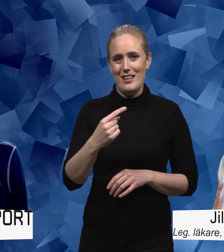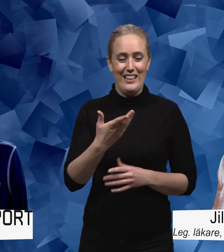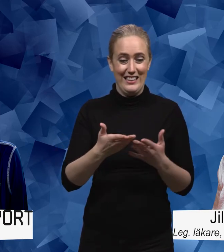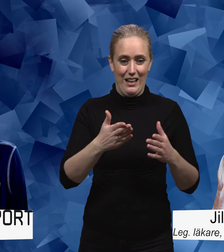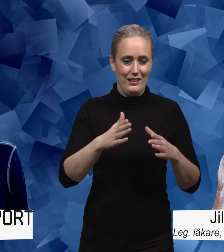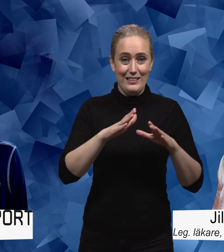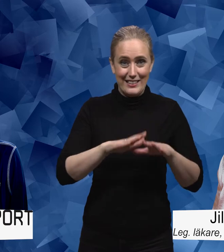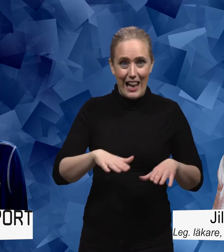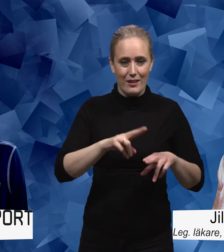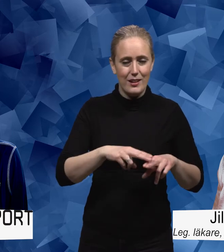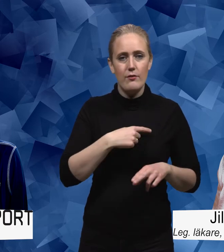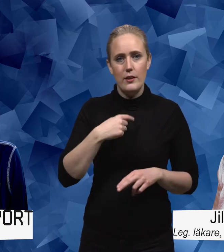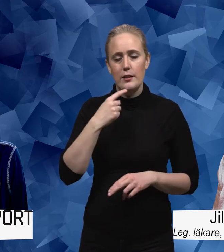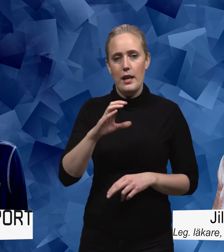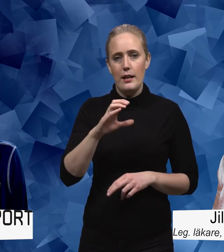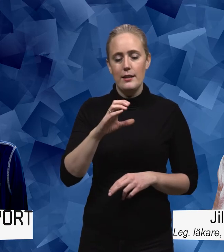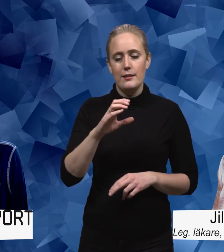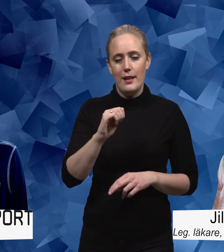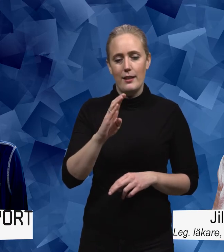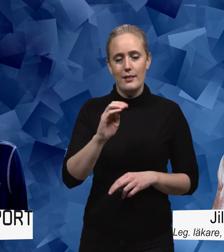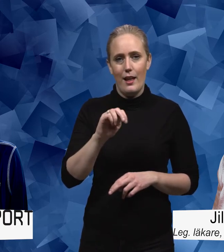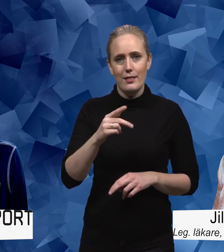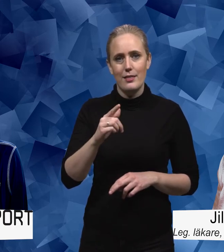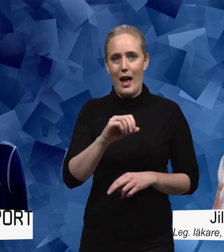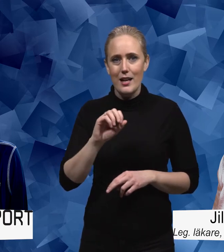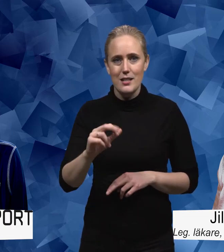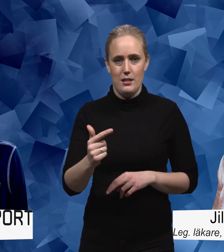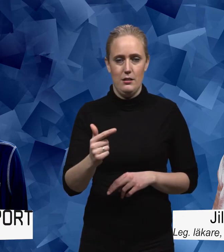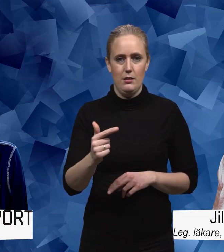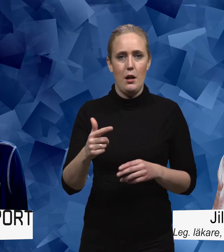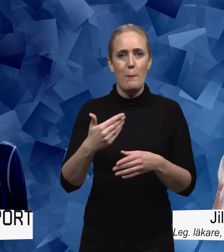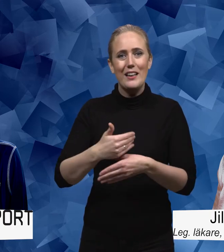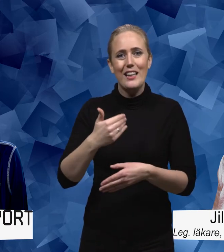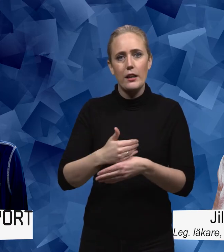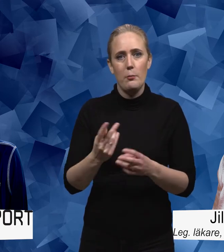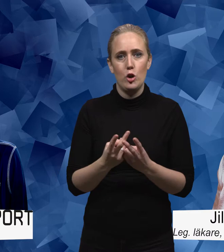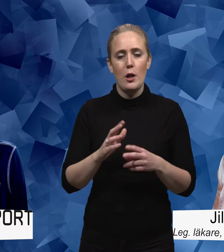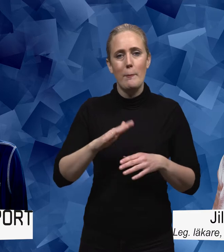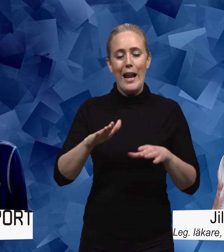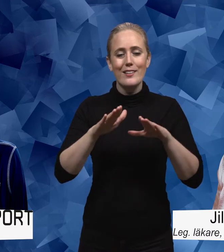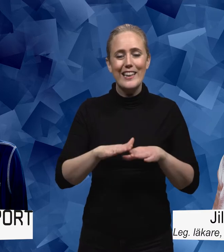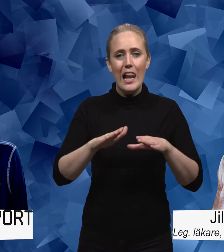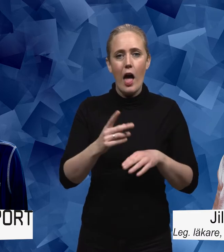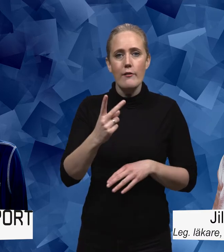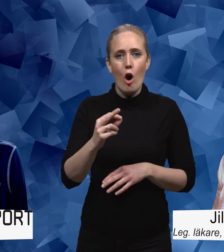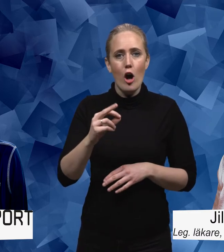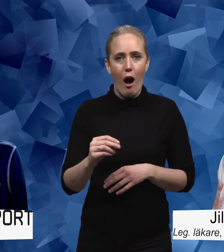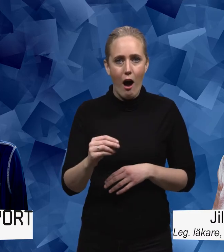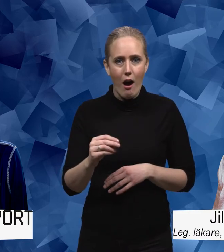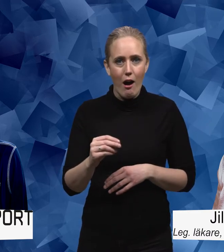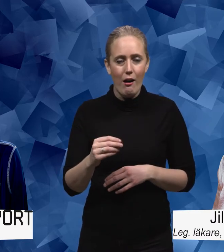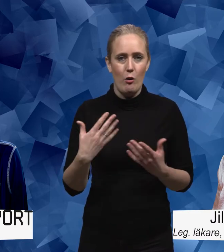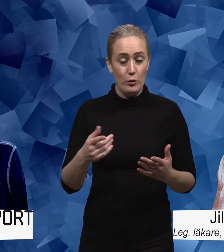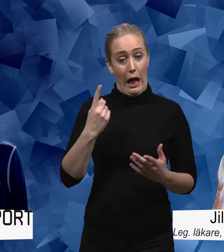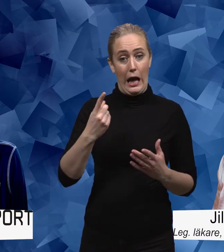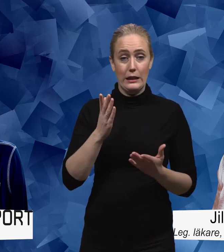inte längre stillasittande utan vi säger sedentärt beteende. Mera kan man säga stillavarande. Och det är ju ett steg